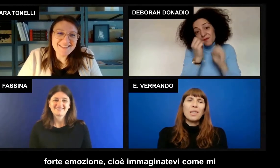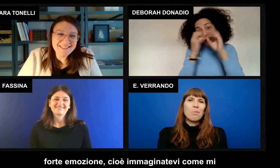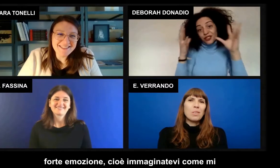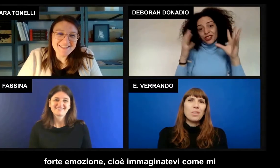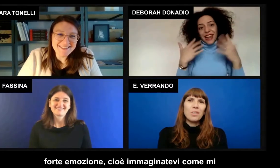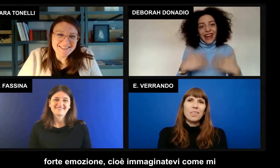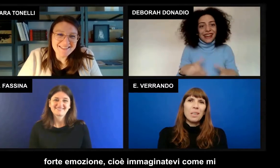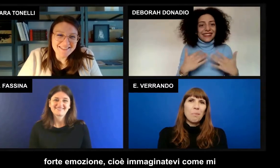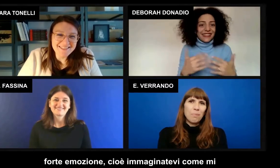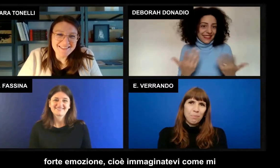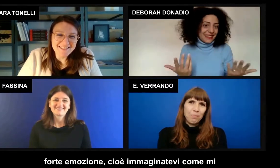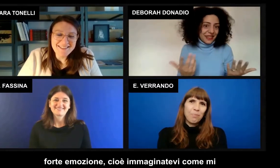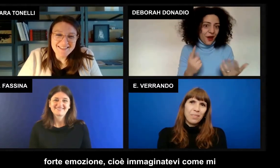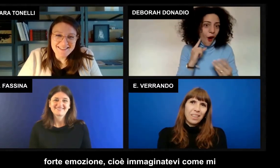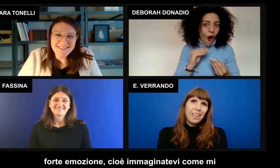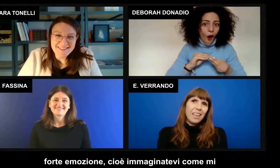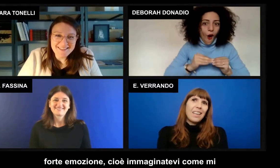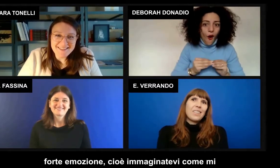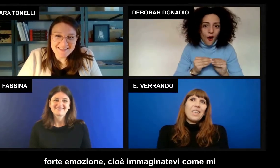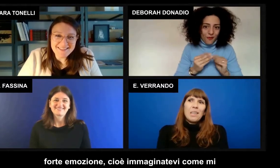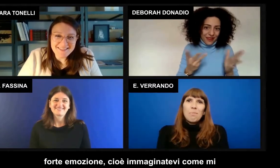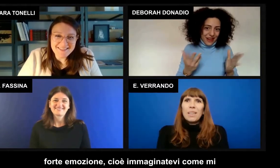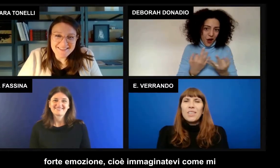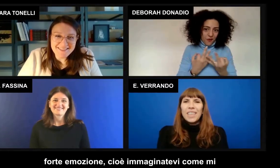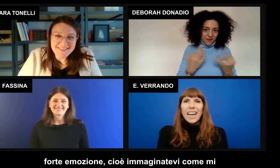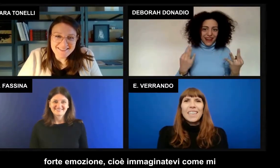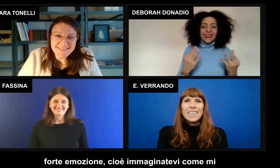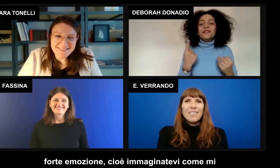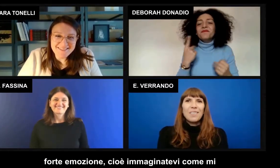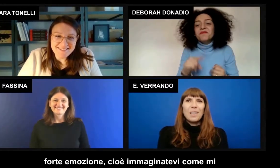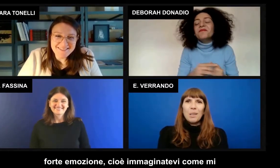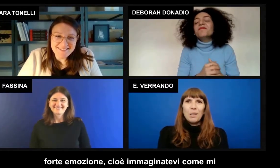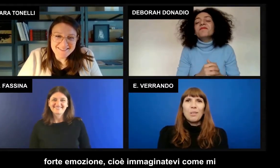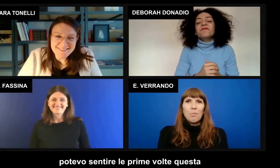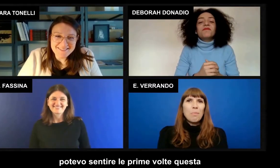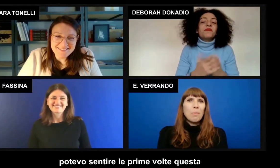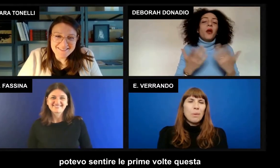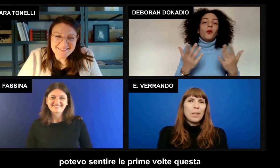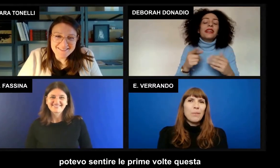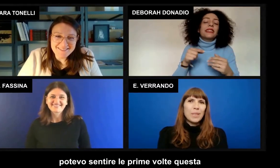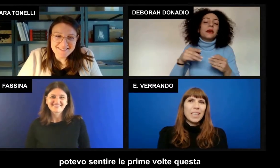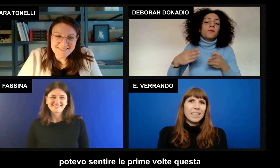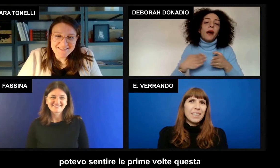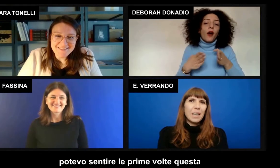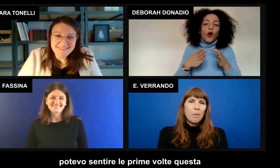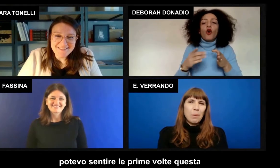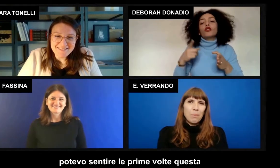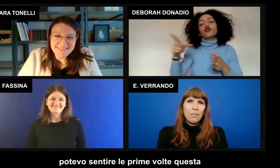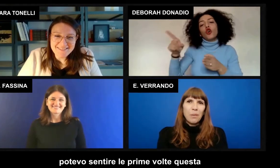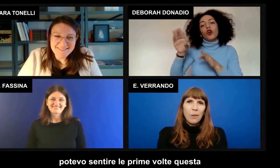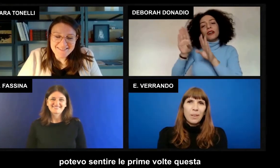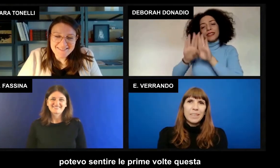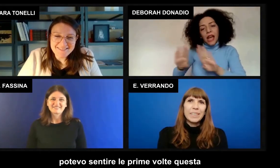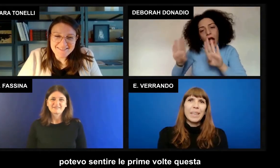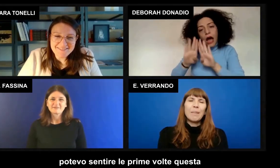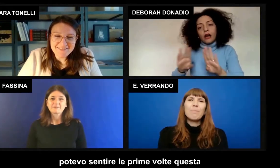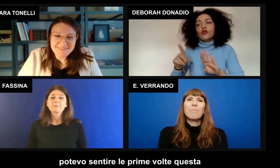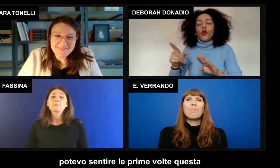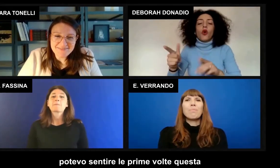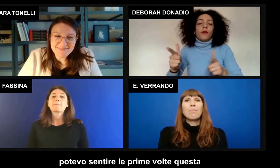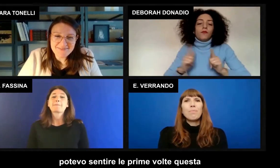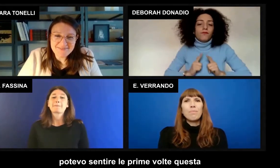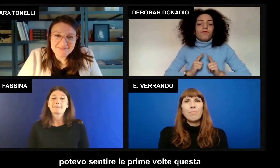una forte emozione. Cioè immaginatevi come mi potevo sentire le prime volte.